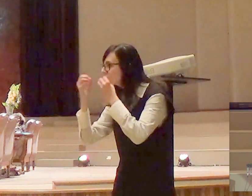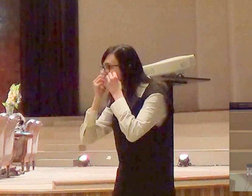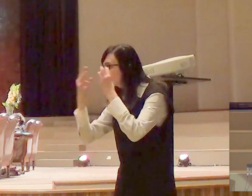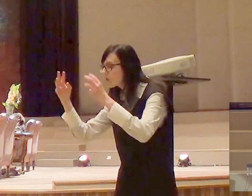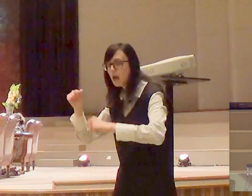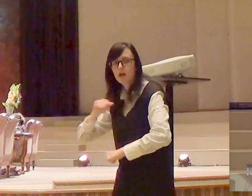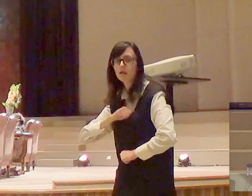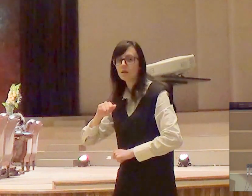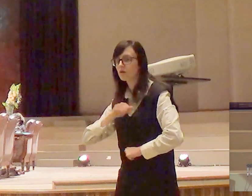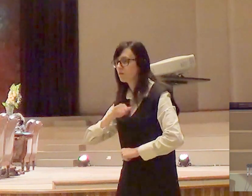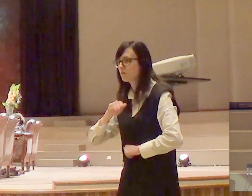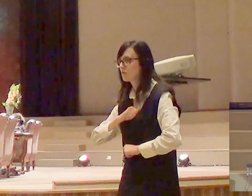basta!